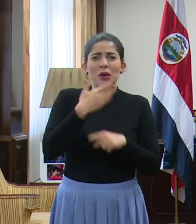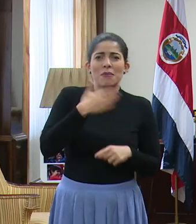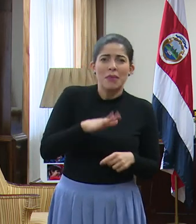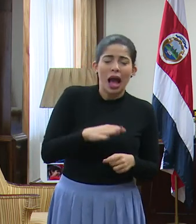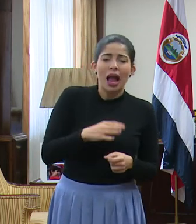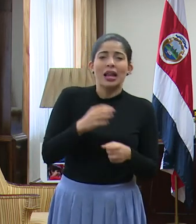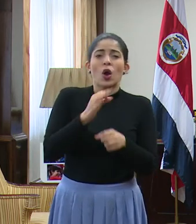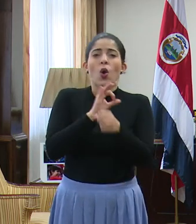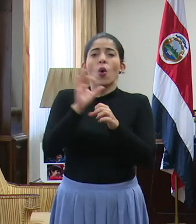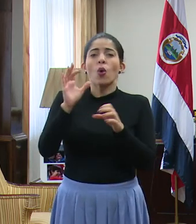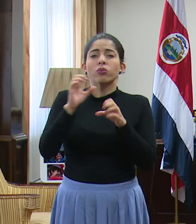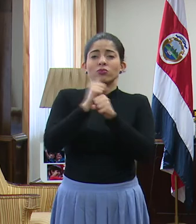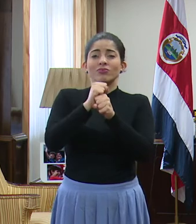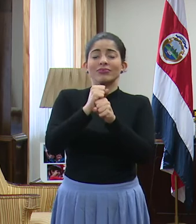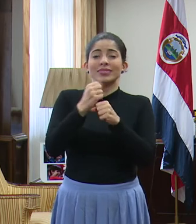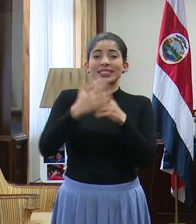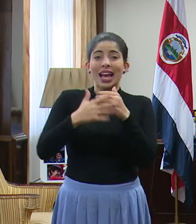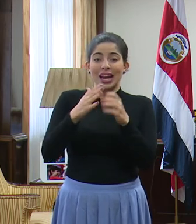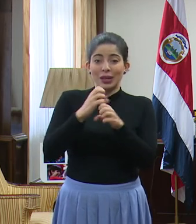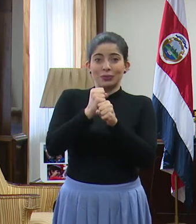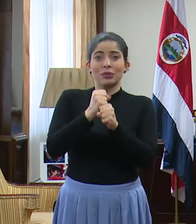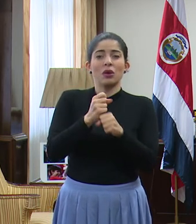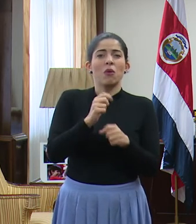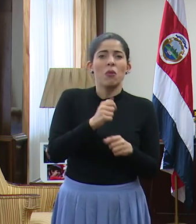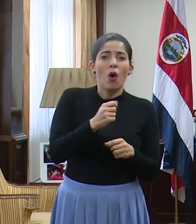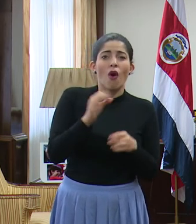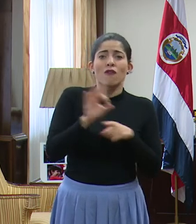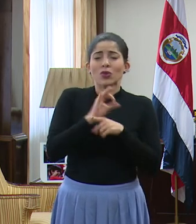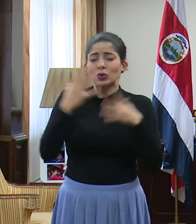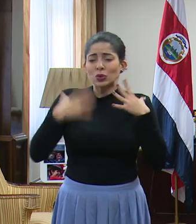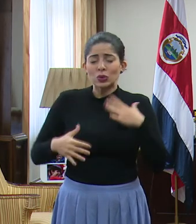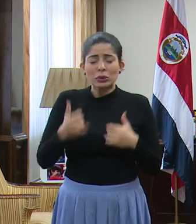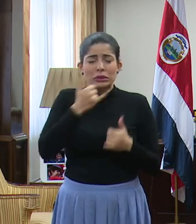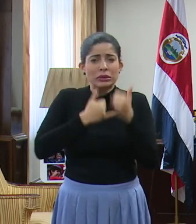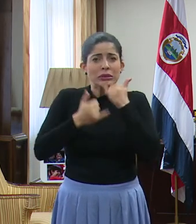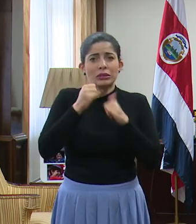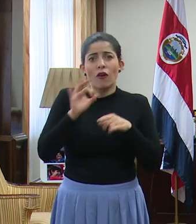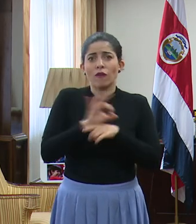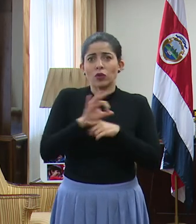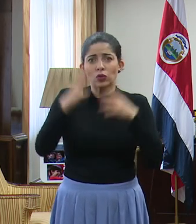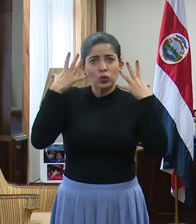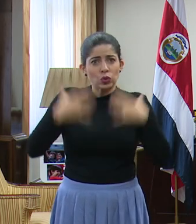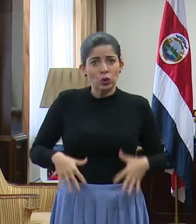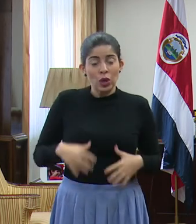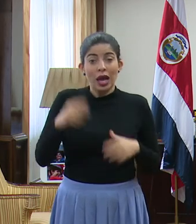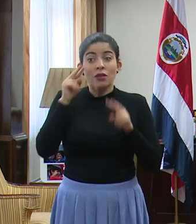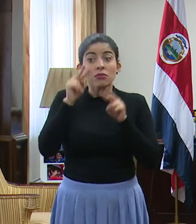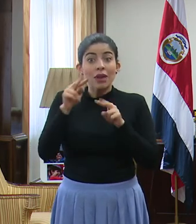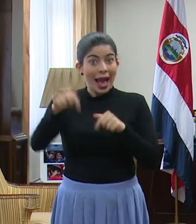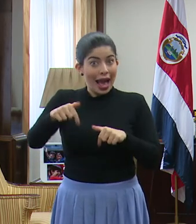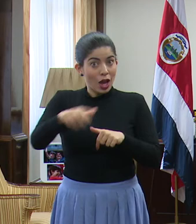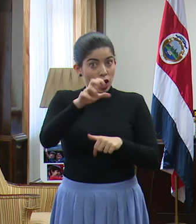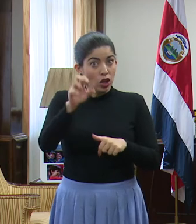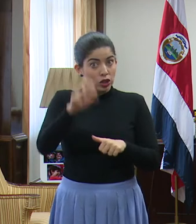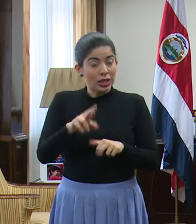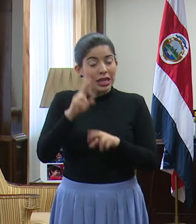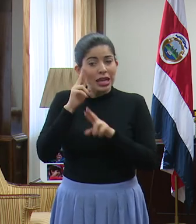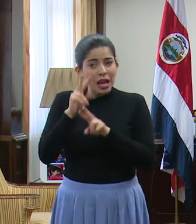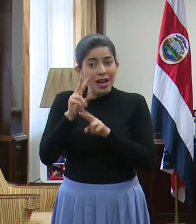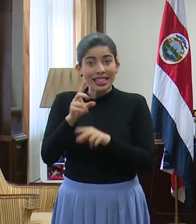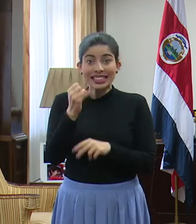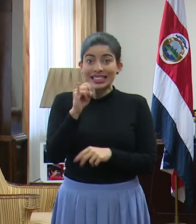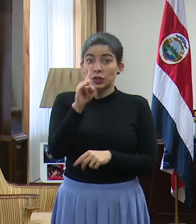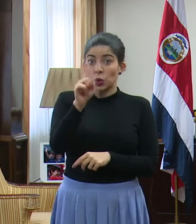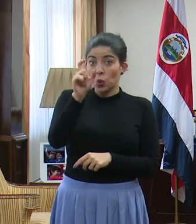coagulación, en muchas funciones corporales. Y lo que hemos observado hasta ahora en Costa Rica es que un